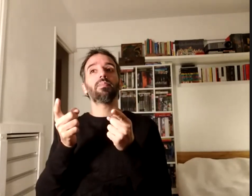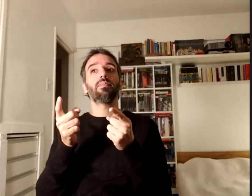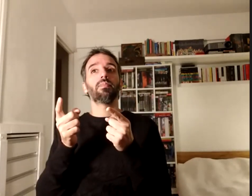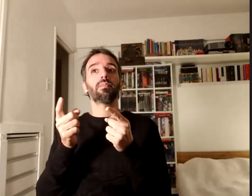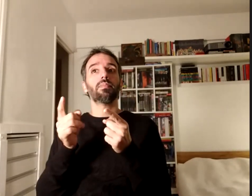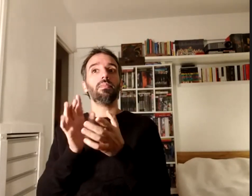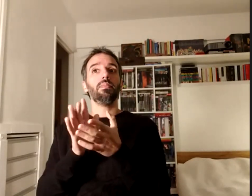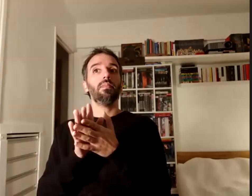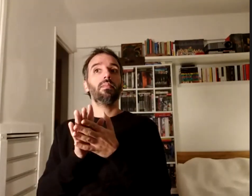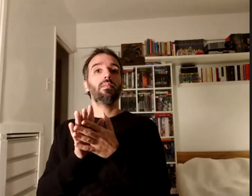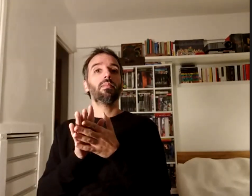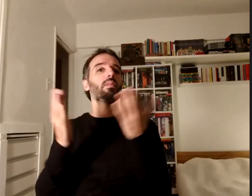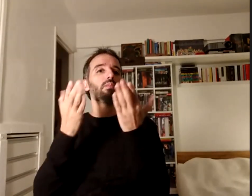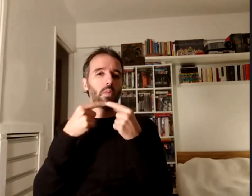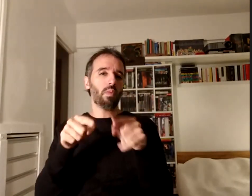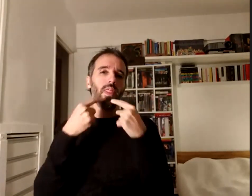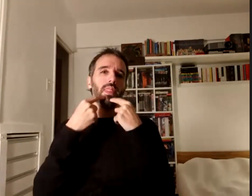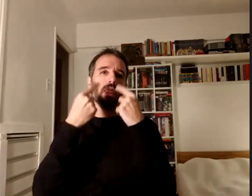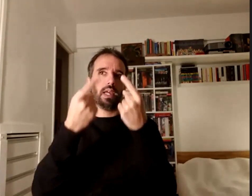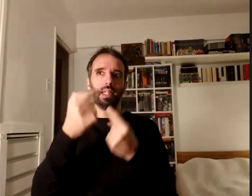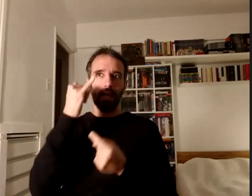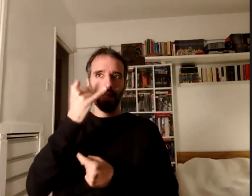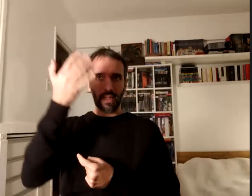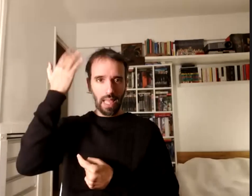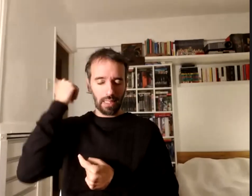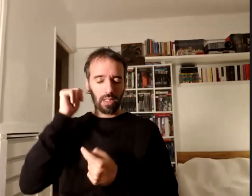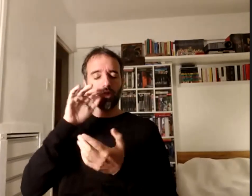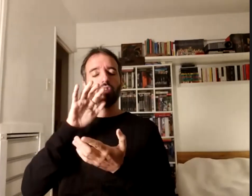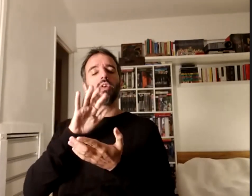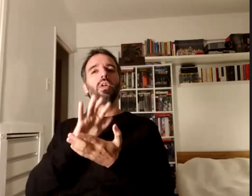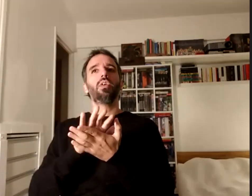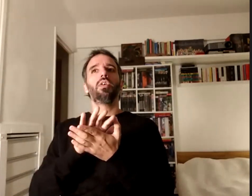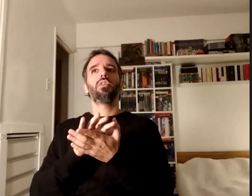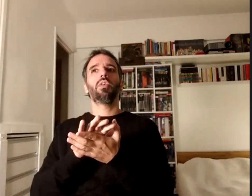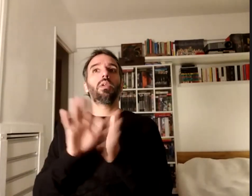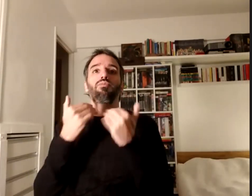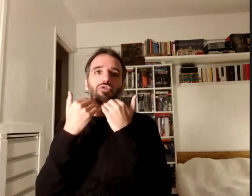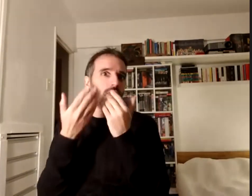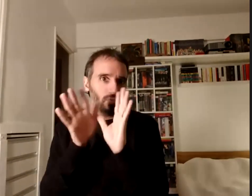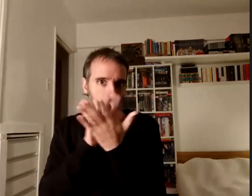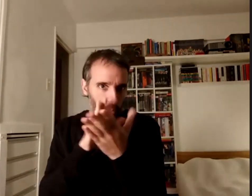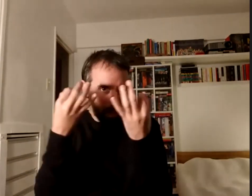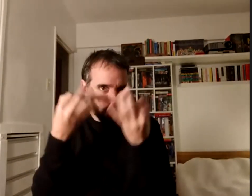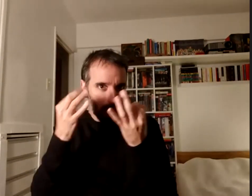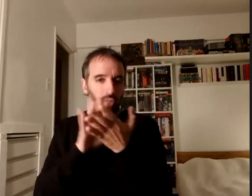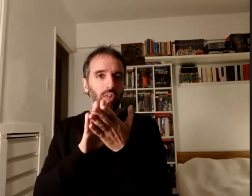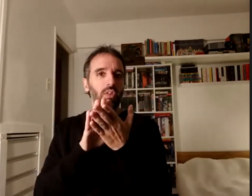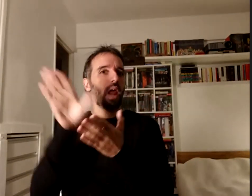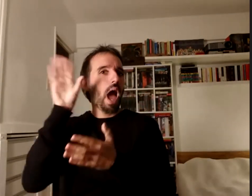como vos estabas explicando no sé cómo es bien el mecanismo del audio texto de la accesibilidad